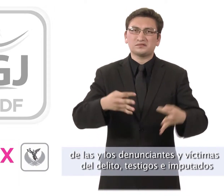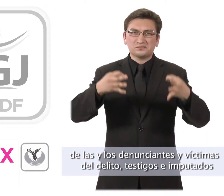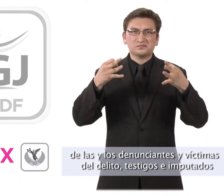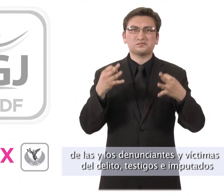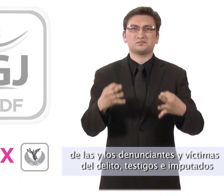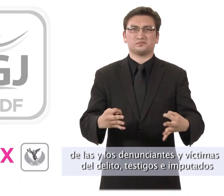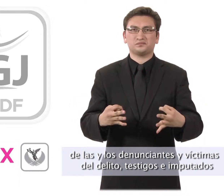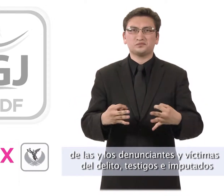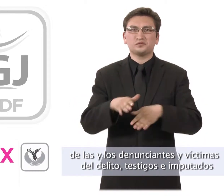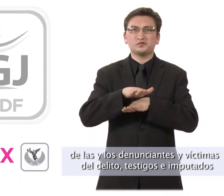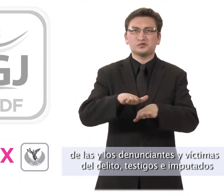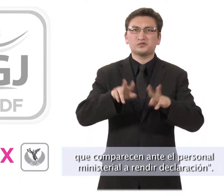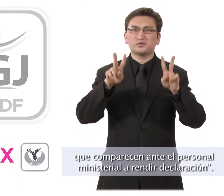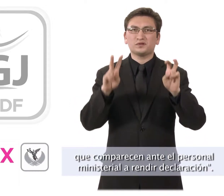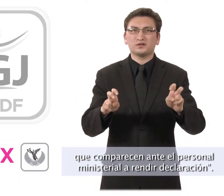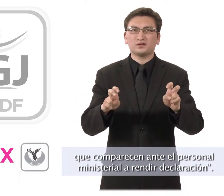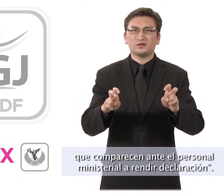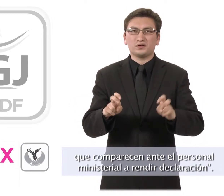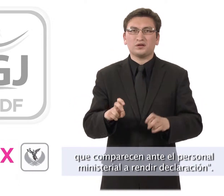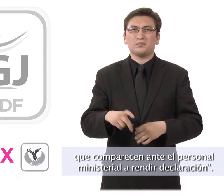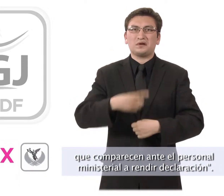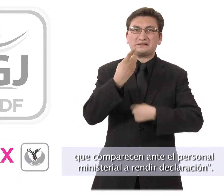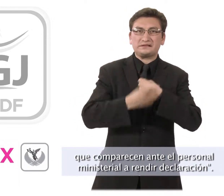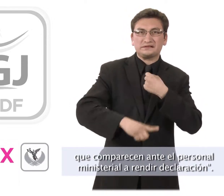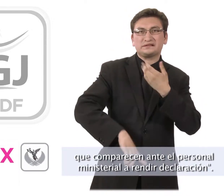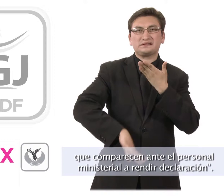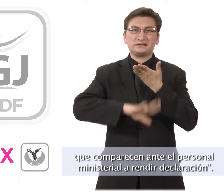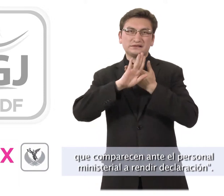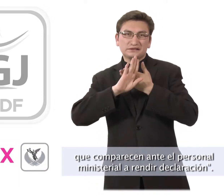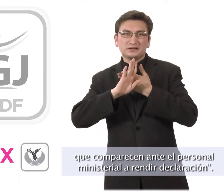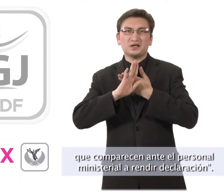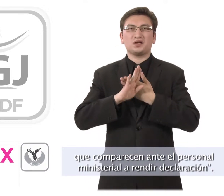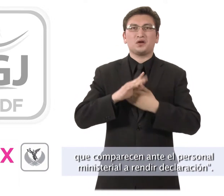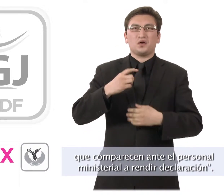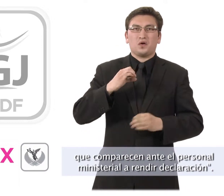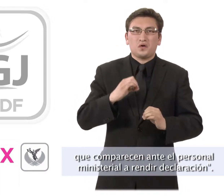imputados que comparecen ante el personal ministerial a rendir declaración.